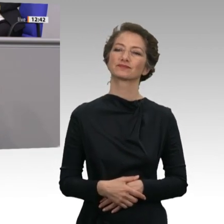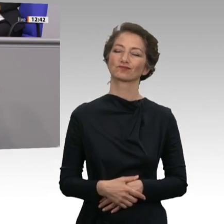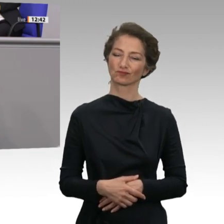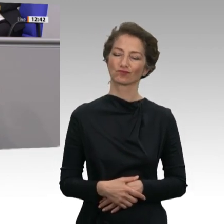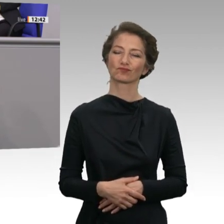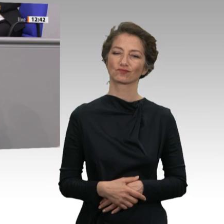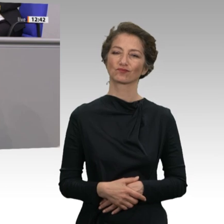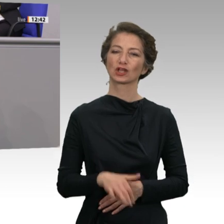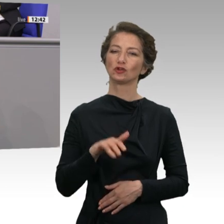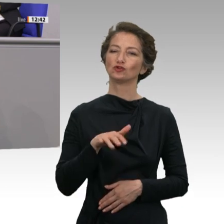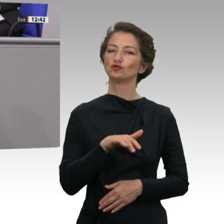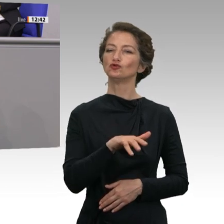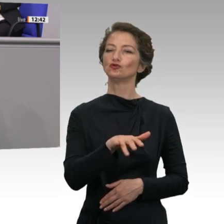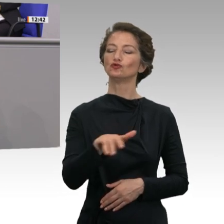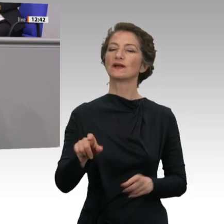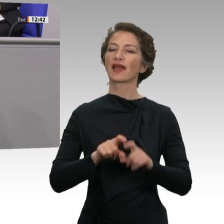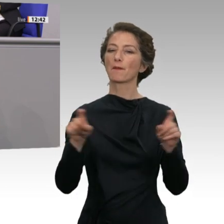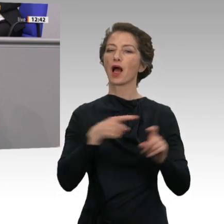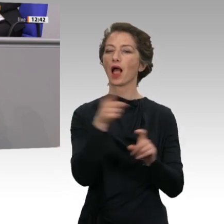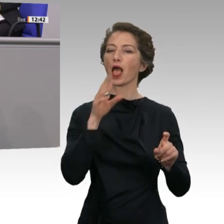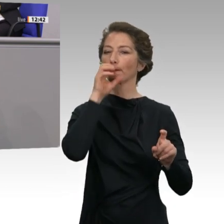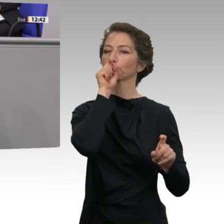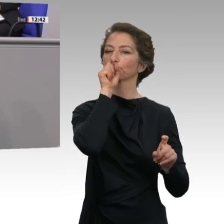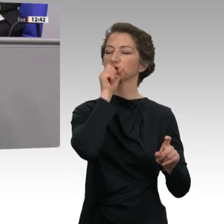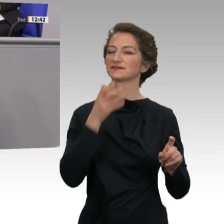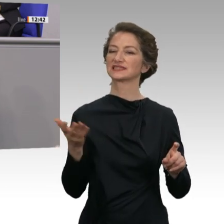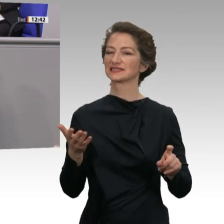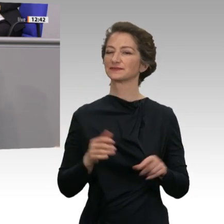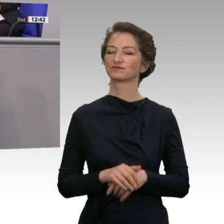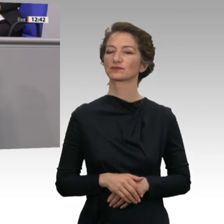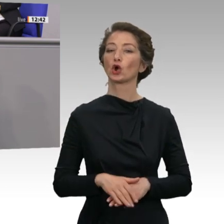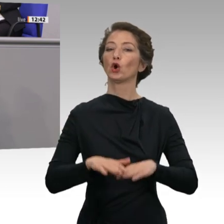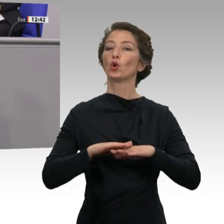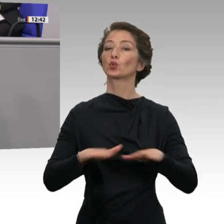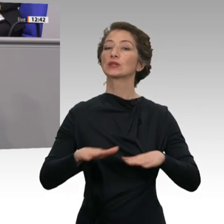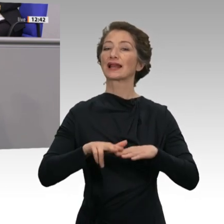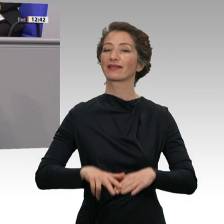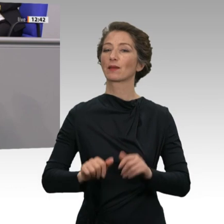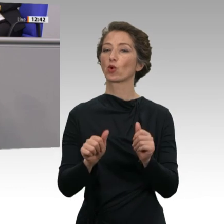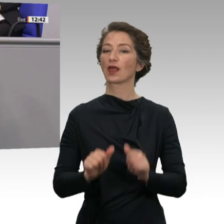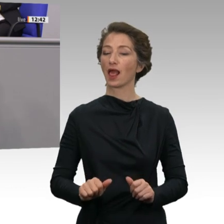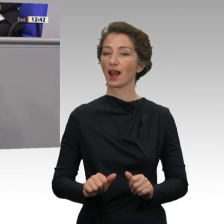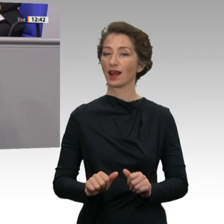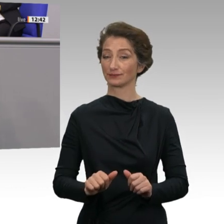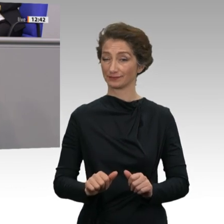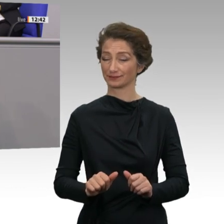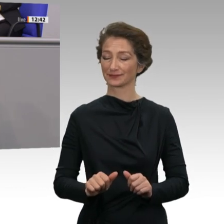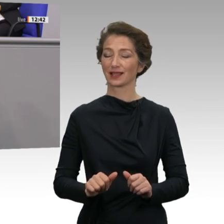über das sogenannte Grundrentenmodell der Großen Koalition. Peter Weiß hat es wahrscheinlich aus Gründen nur gestreift. Ralf Kapschack ist